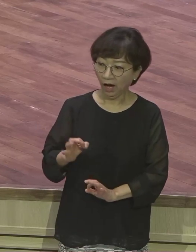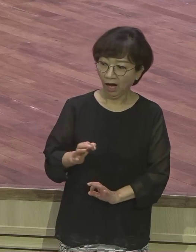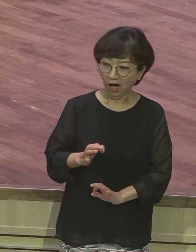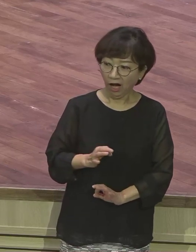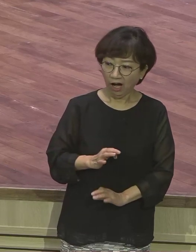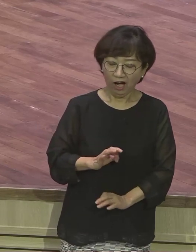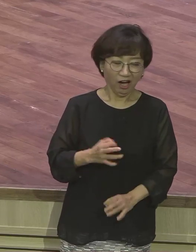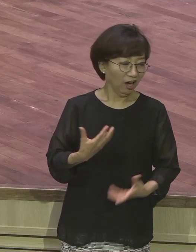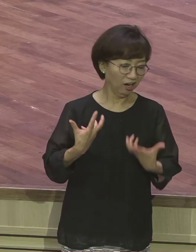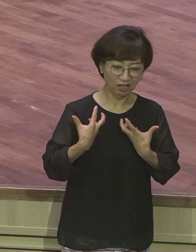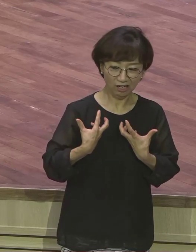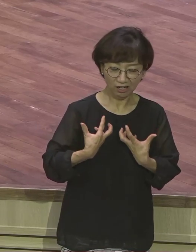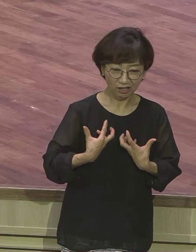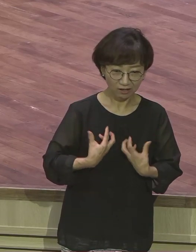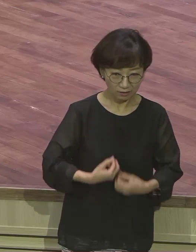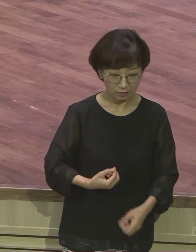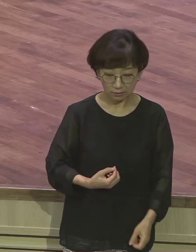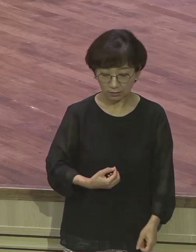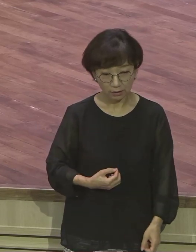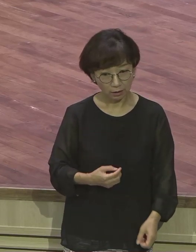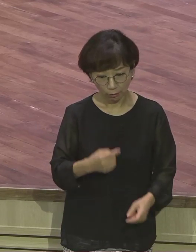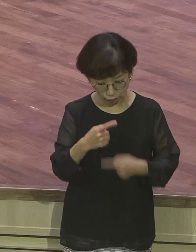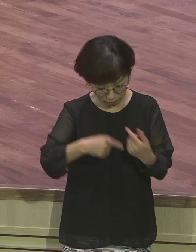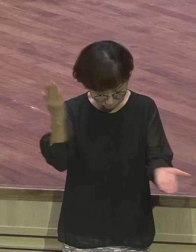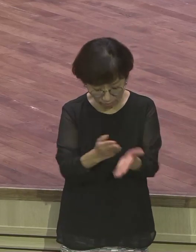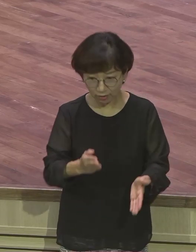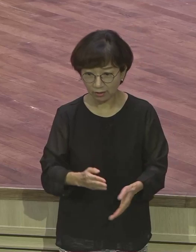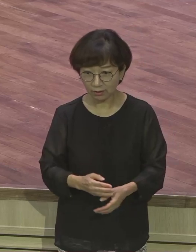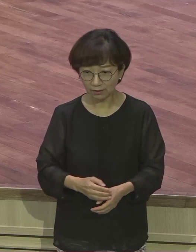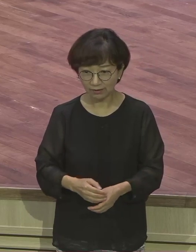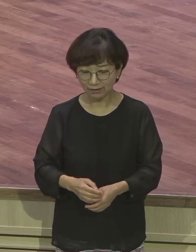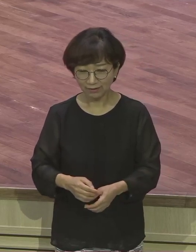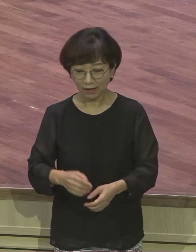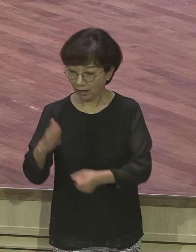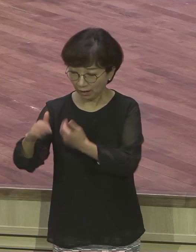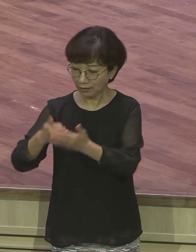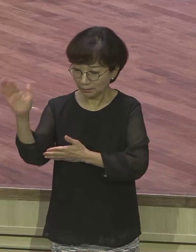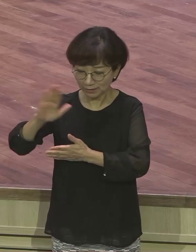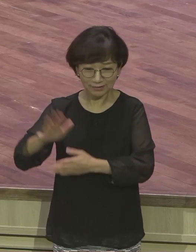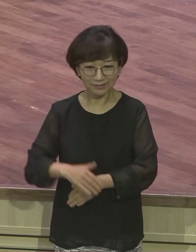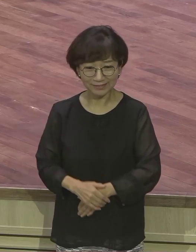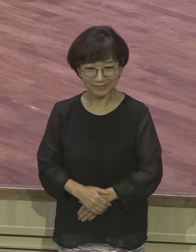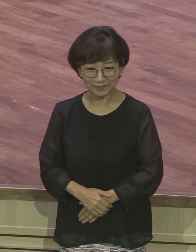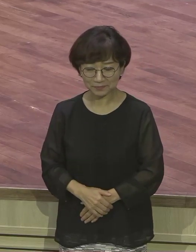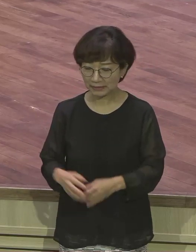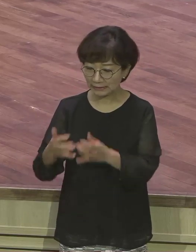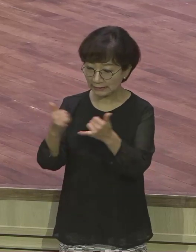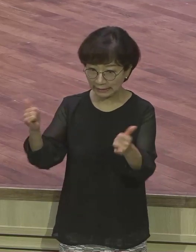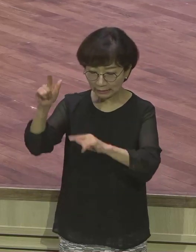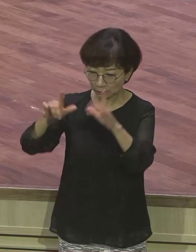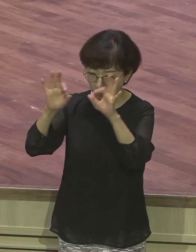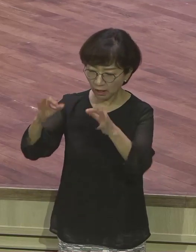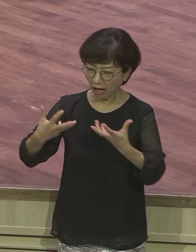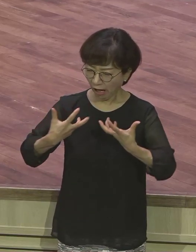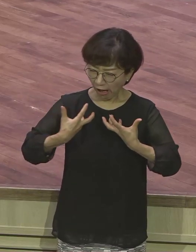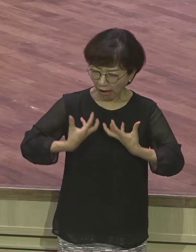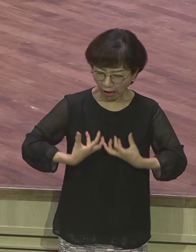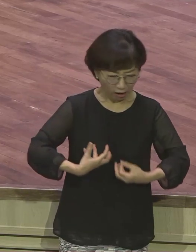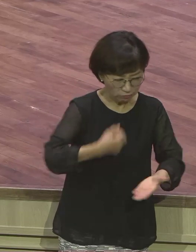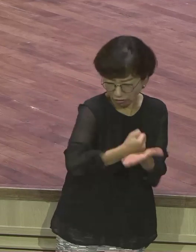뭘 그럴 줄 몰라 사람인데 아멘 그래서 사람에 대해서 막 그렇게 기대하지 마세요